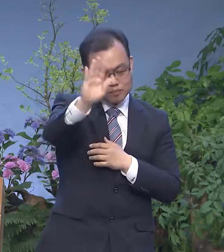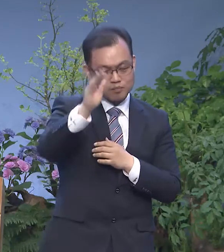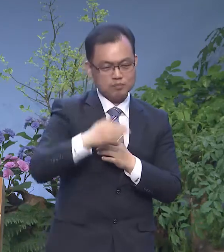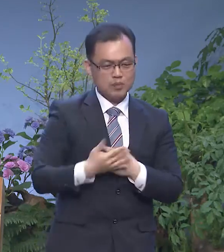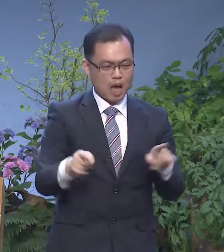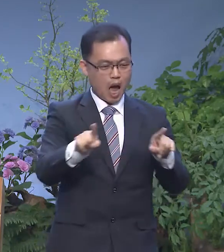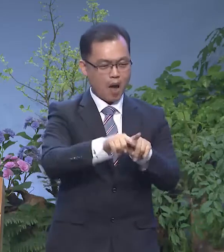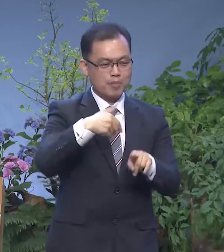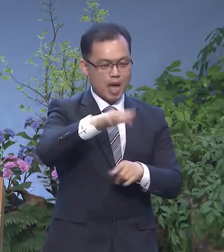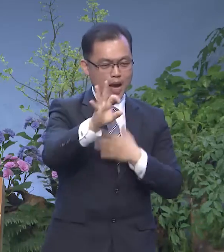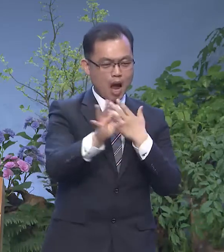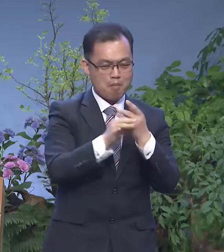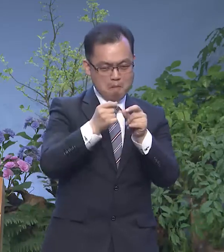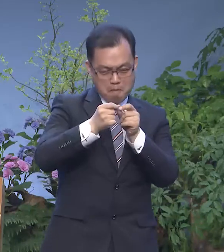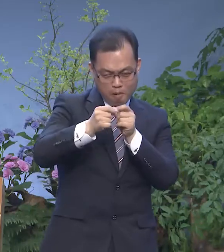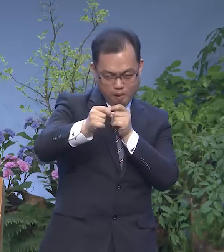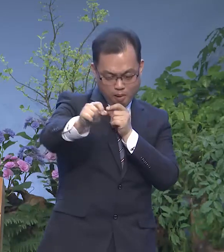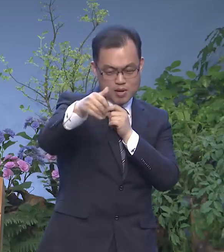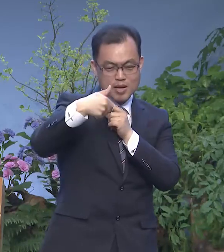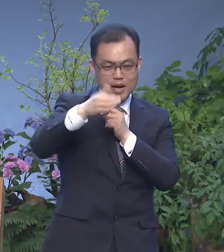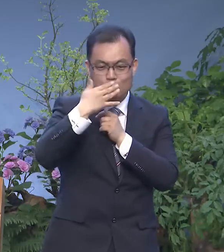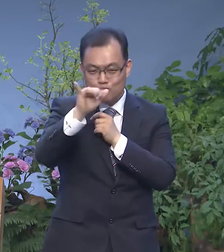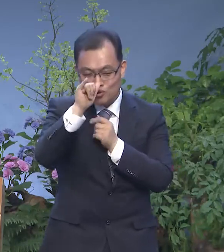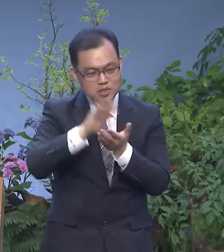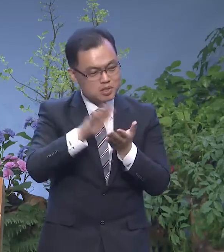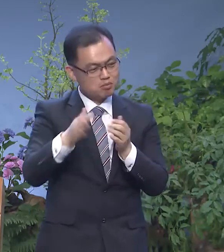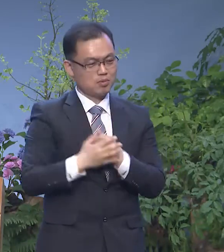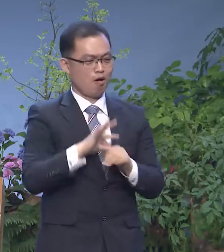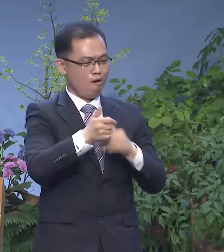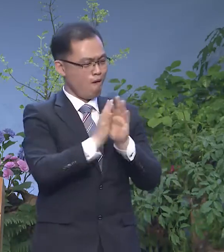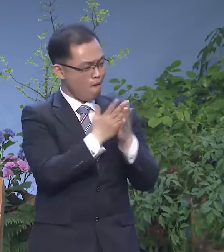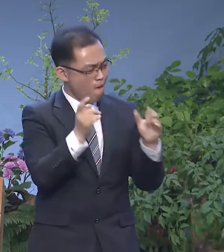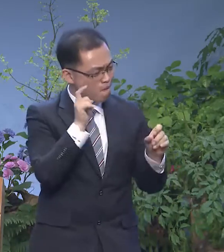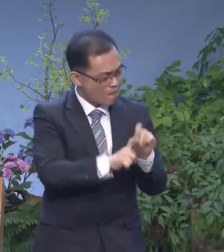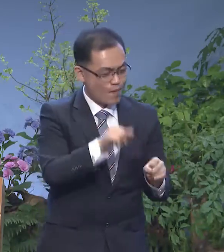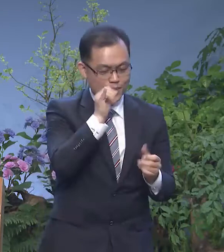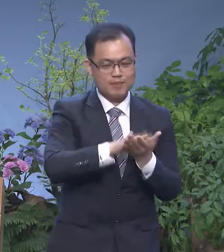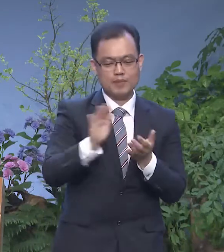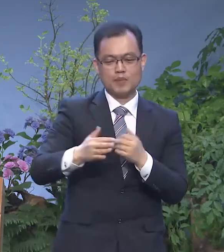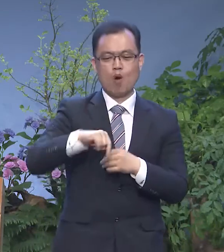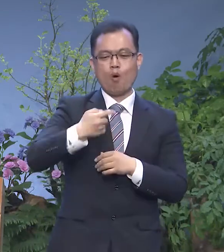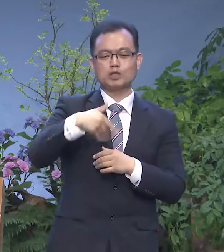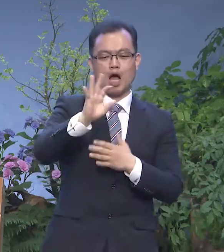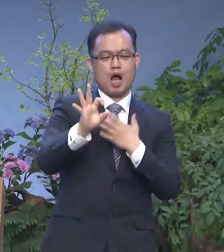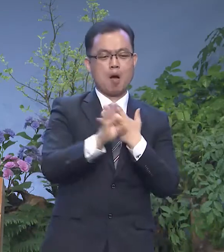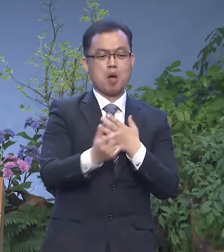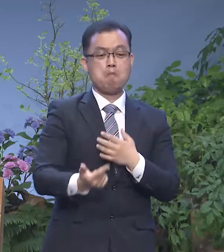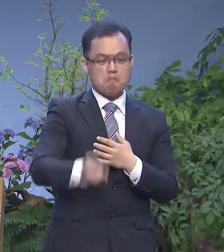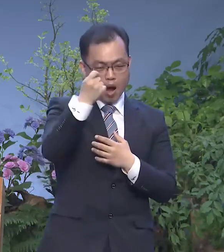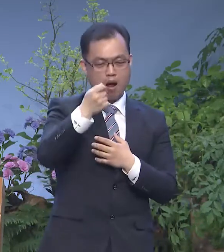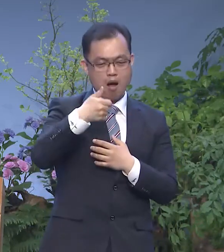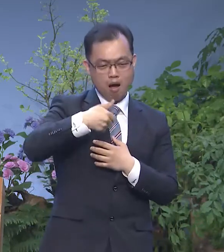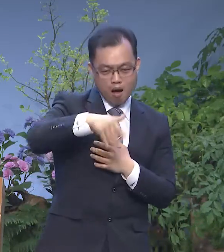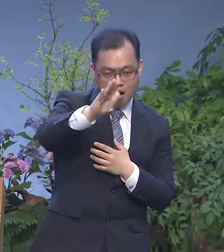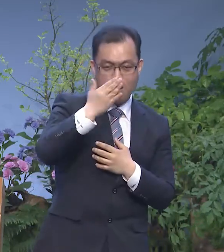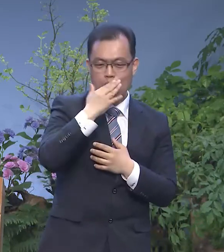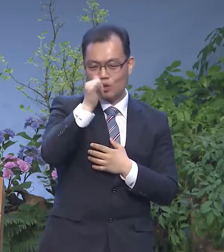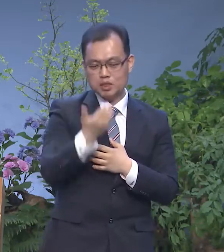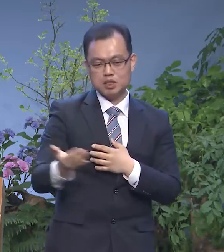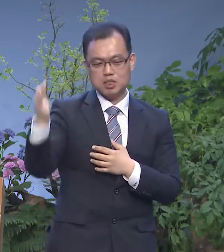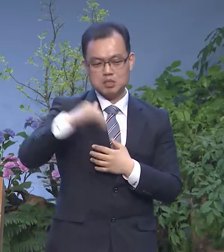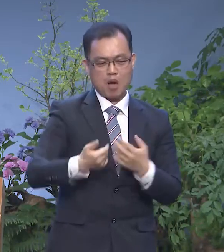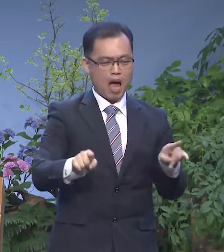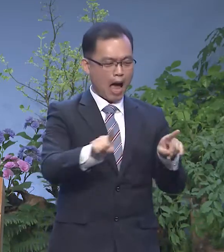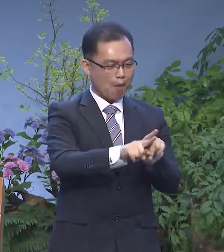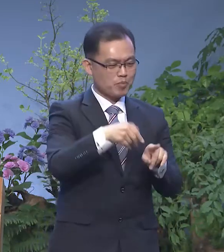가면 멀리 갈 수 있다 굉장히 성경적입니다 혼자 가면 빨리 갈 수 있어도 함께 가면